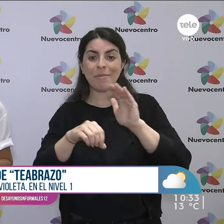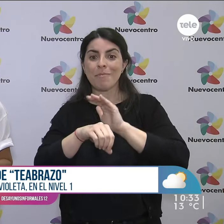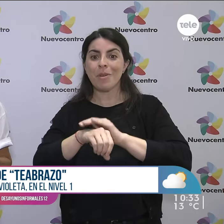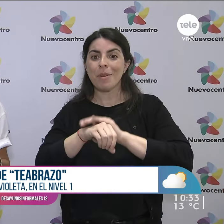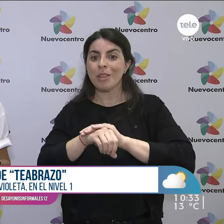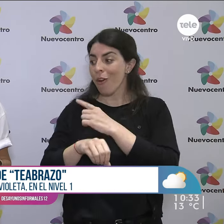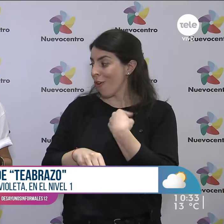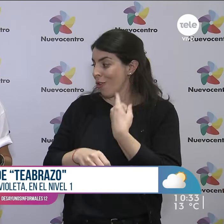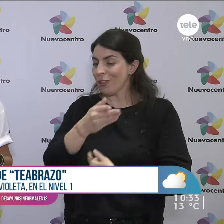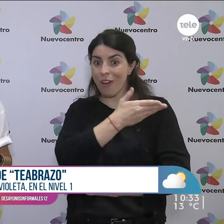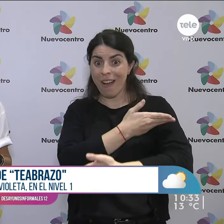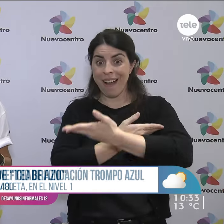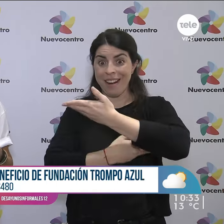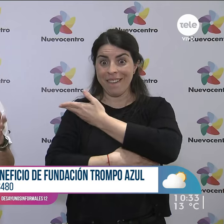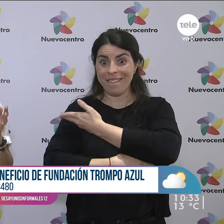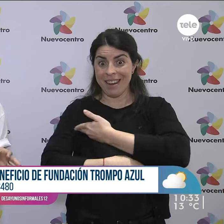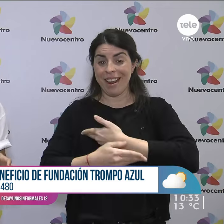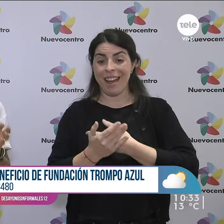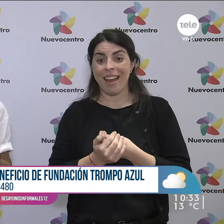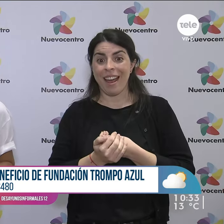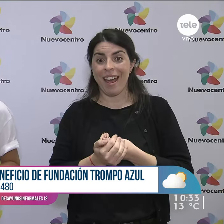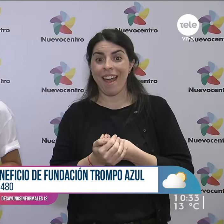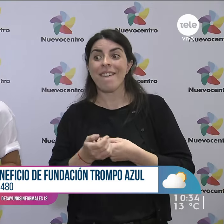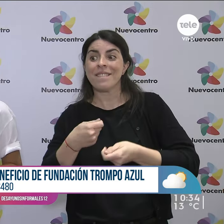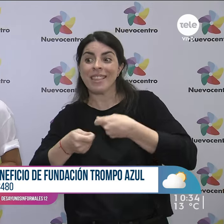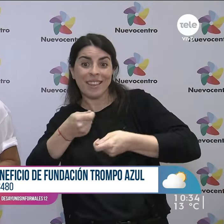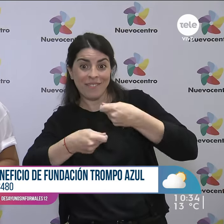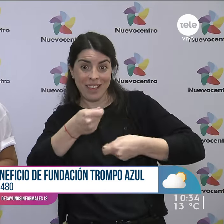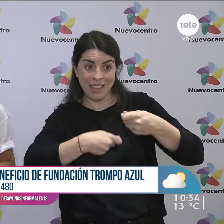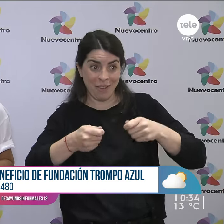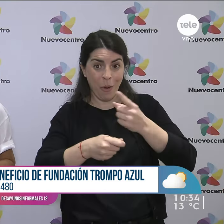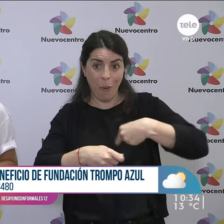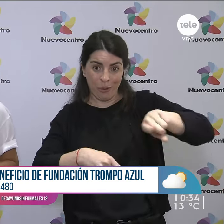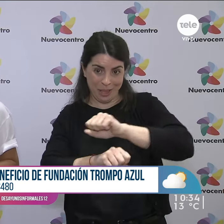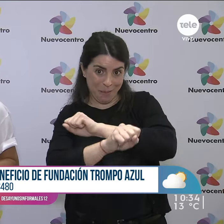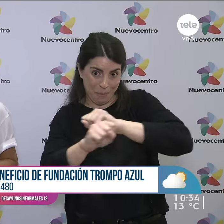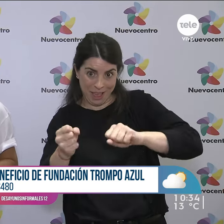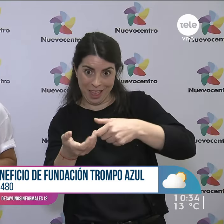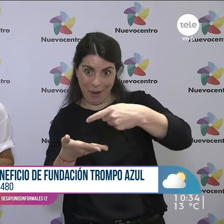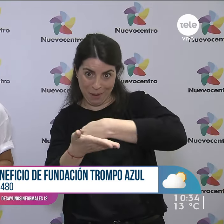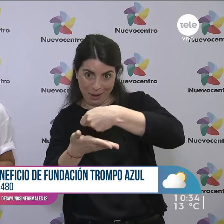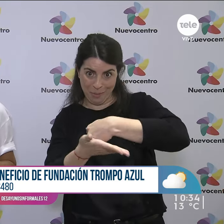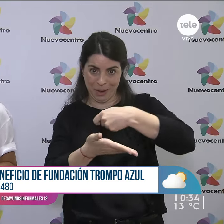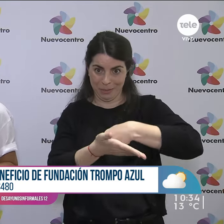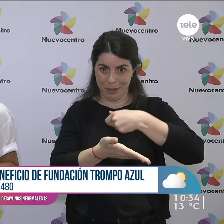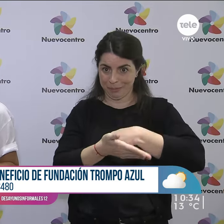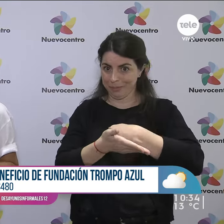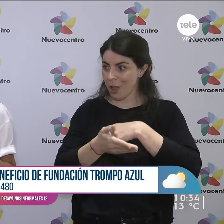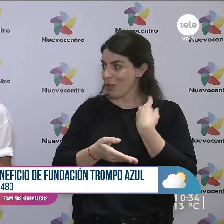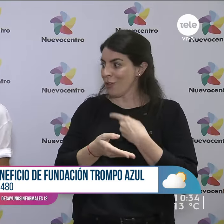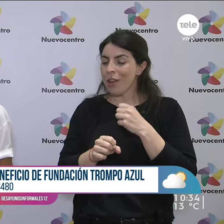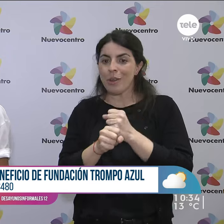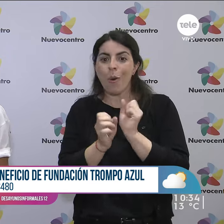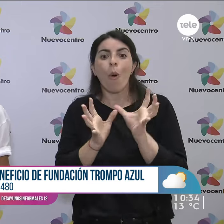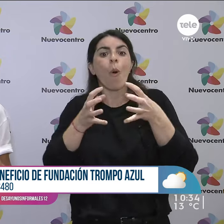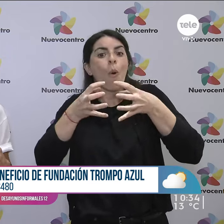a la venta, porque esta iniciativa se hizo junto con Trompo Azul, que es una fundación que trabaja en